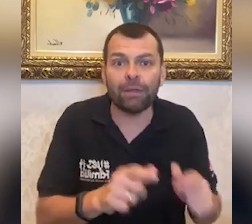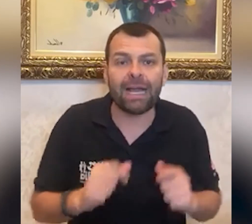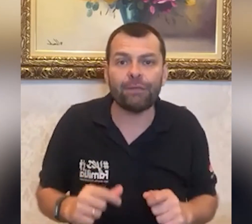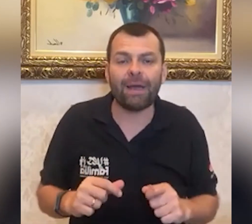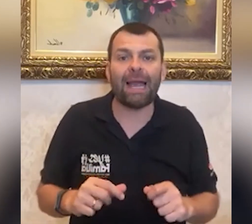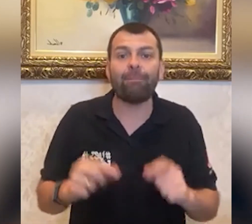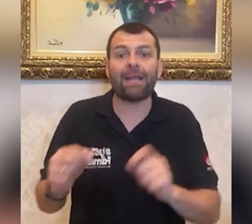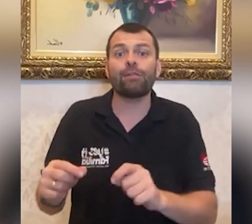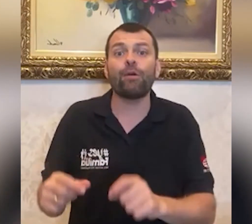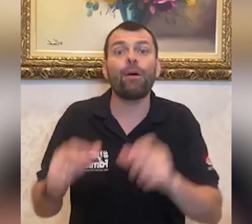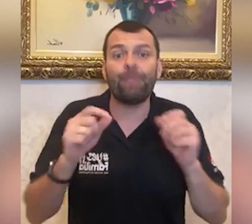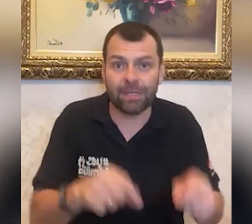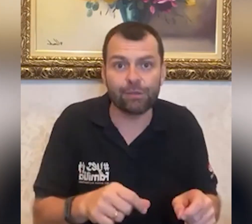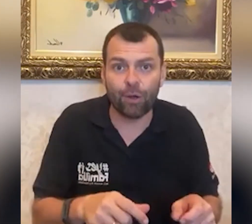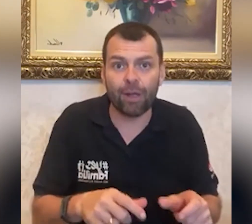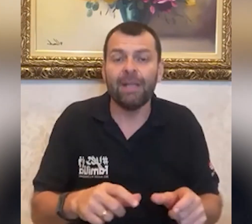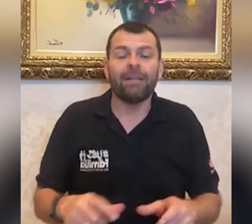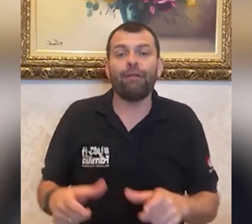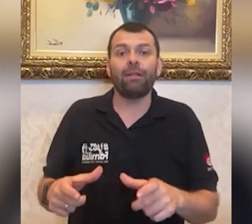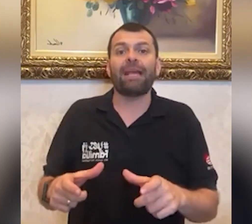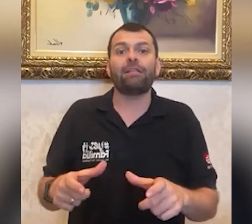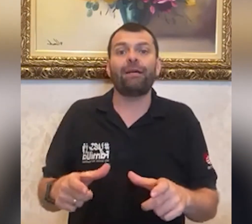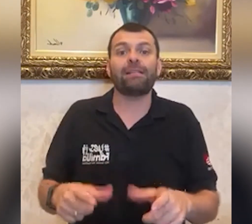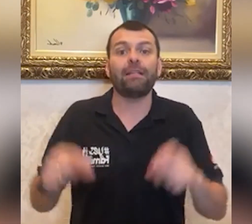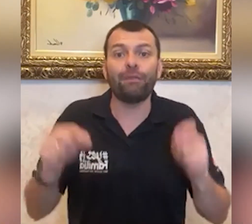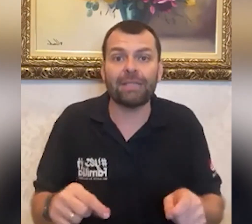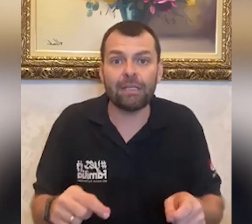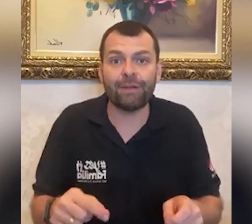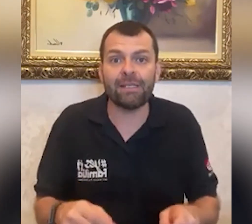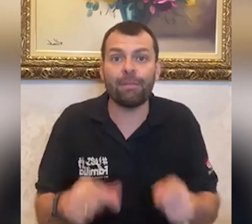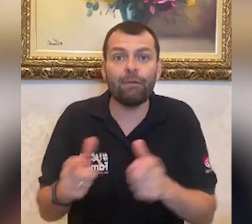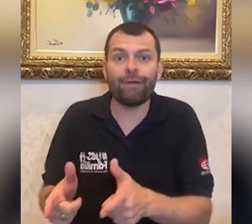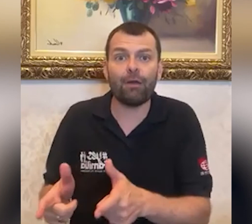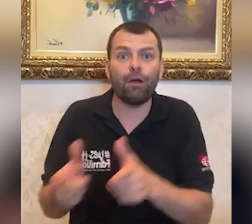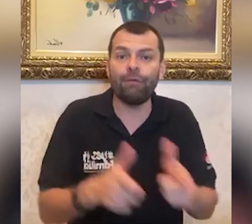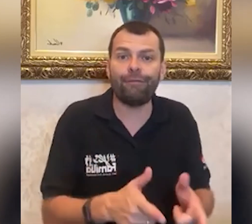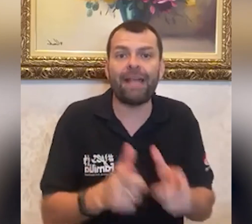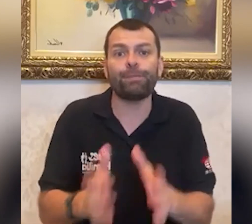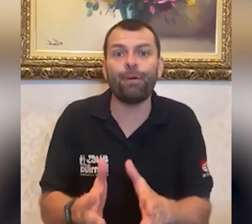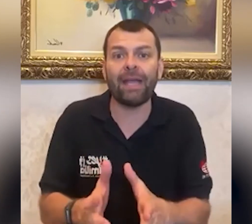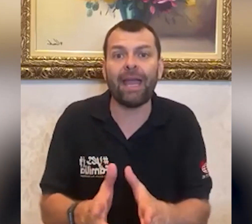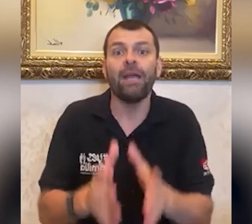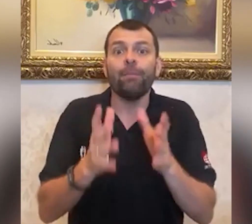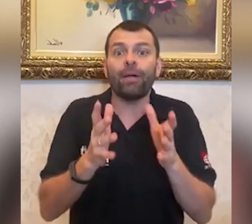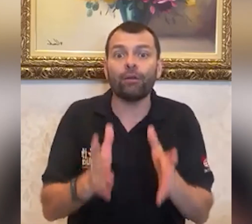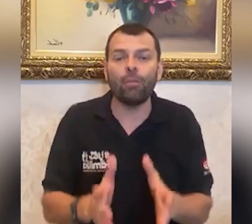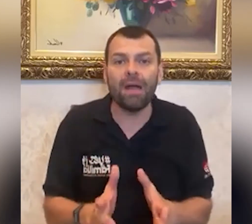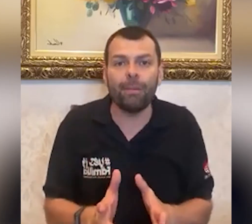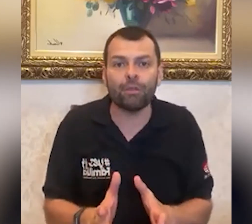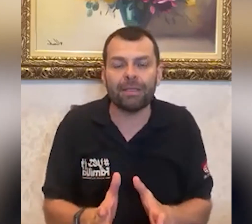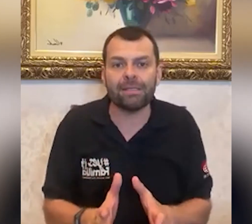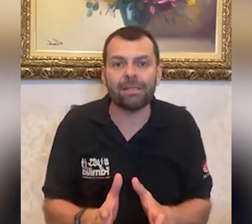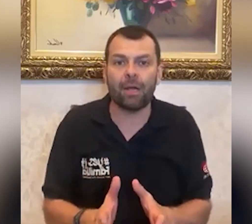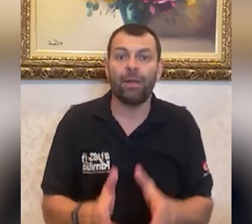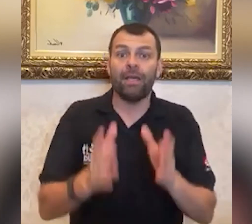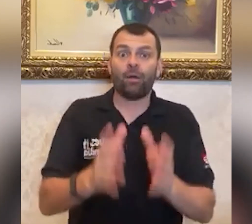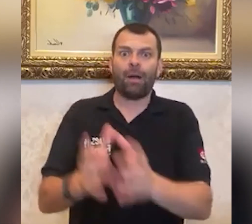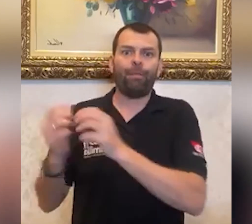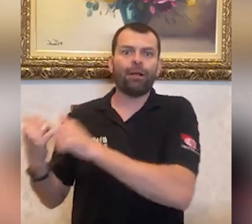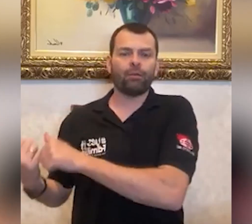vontade de falar, pensou, pensou, deu vontade de fazer, deu vontade de fazer, mas não falou, não fez, por quê? Porque tomamos uma decisão, e com a porta